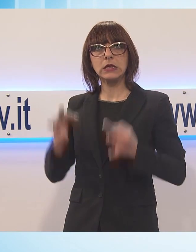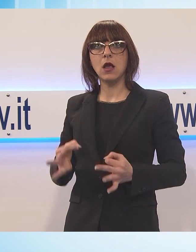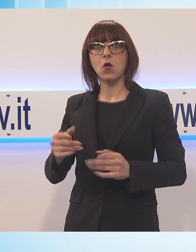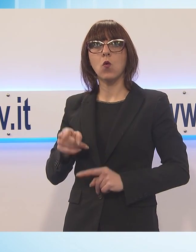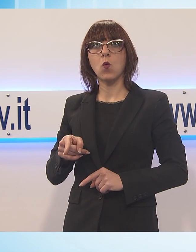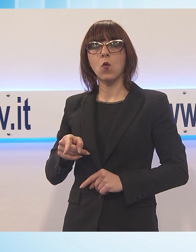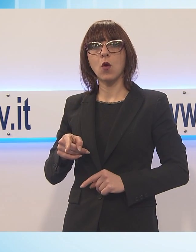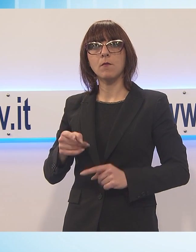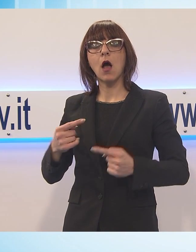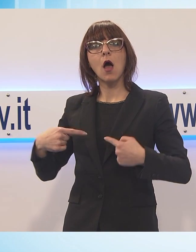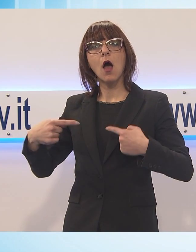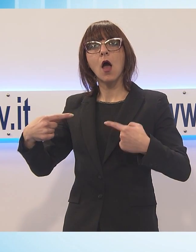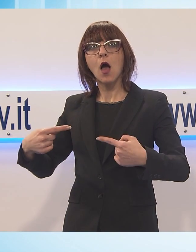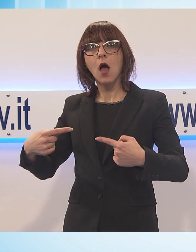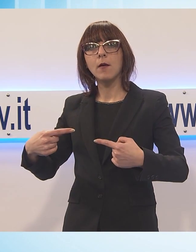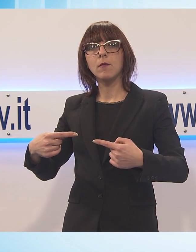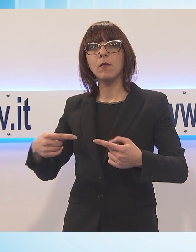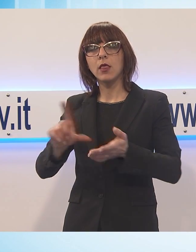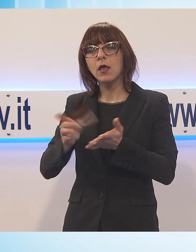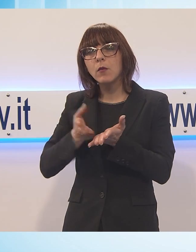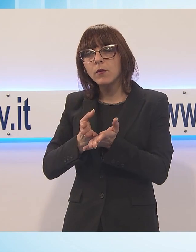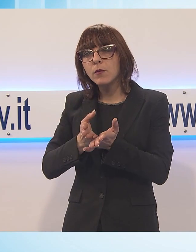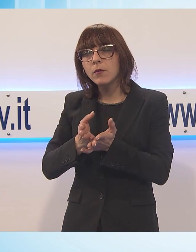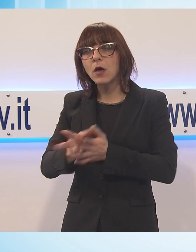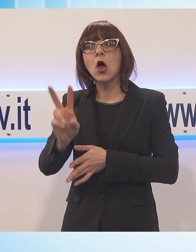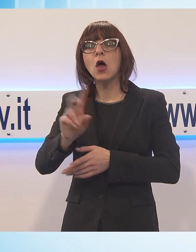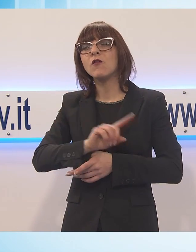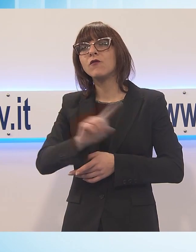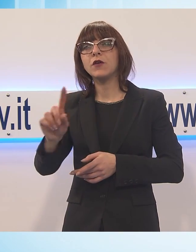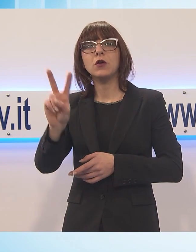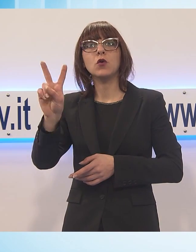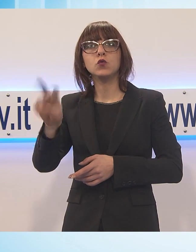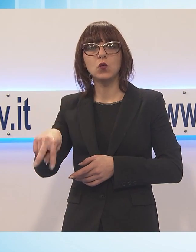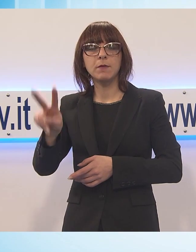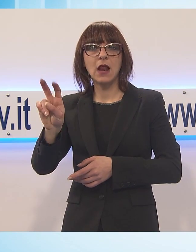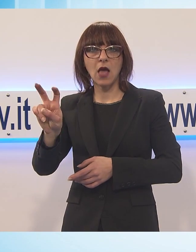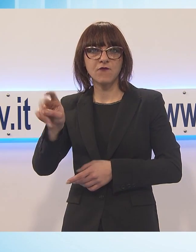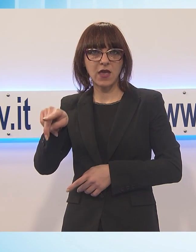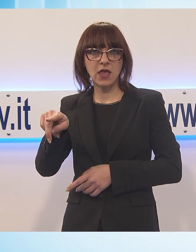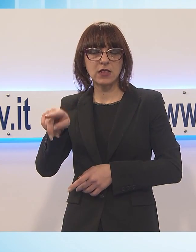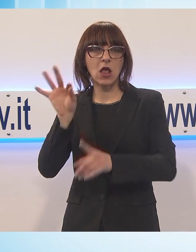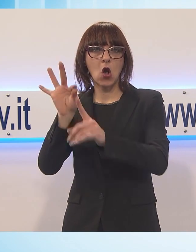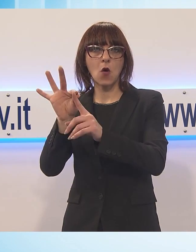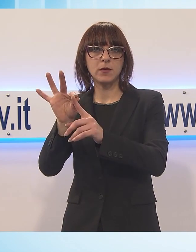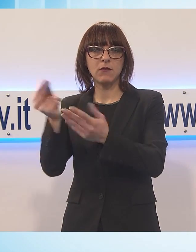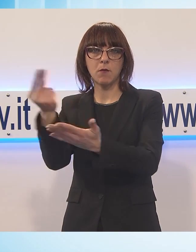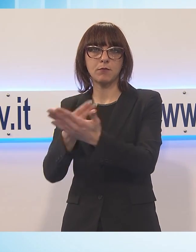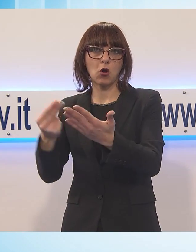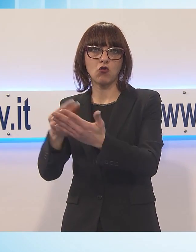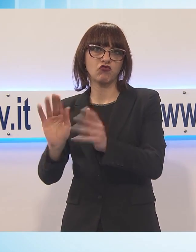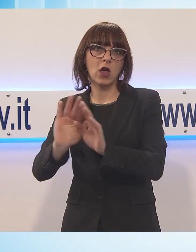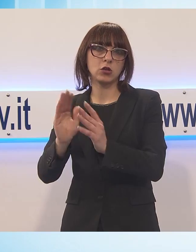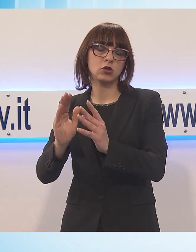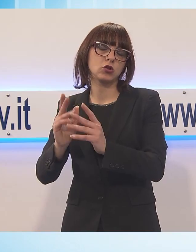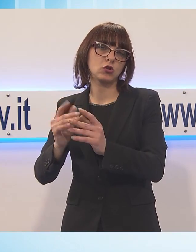probabilmente ci vorrà almeno fino a tutto il 2020 per arrivare alla conclusione complessiva del progetto. Pioppogatto vede